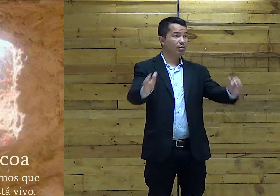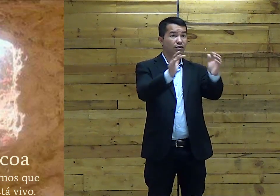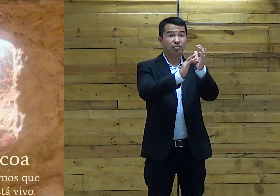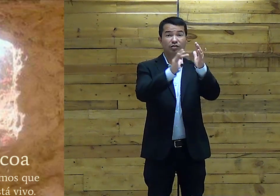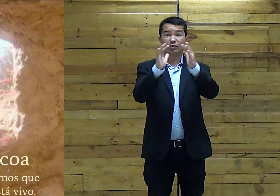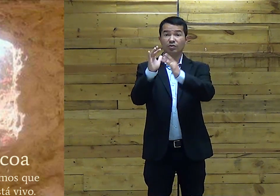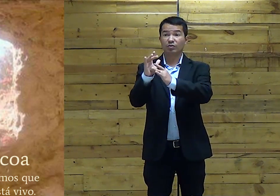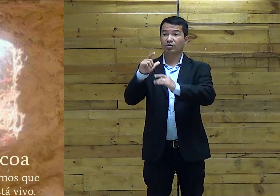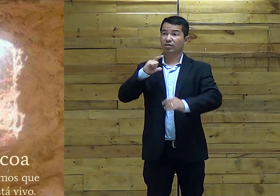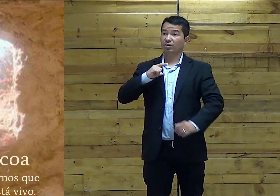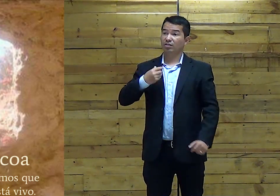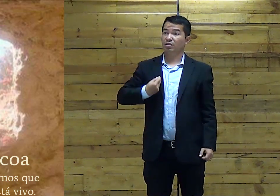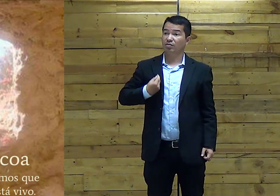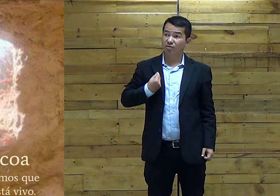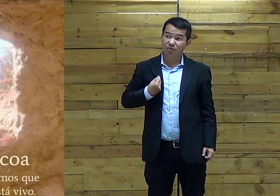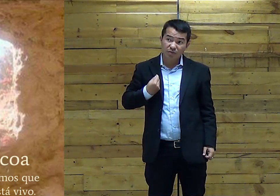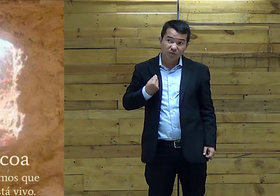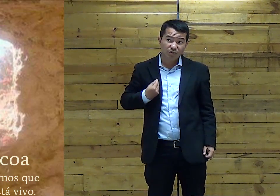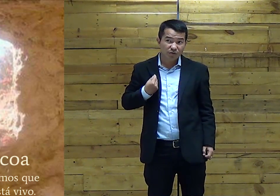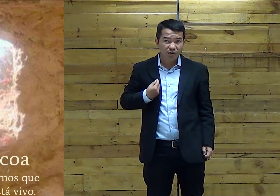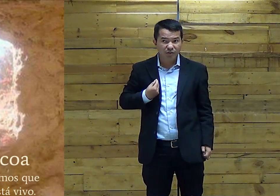Jesus está vivo